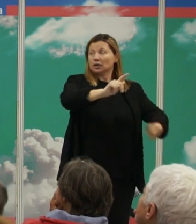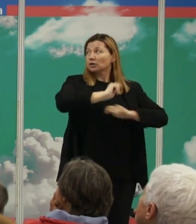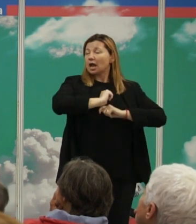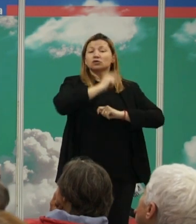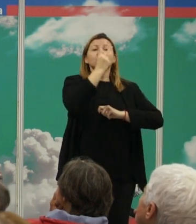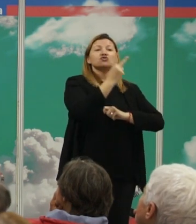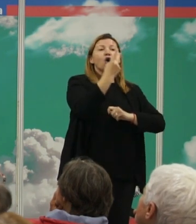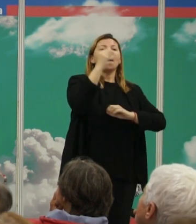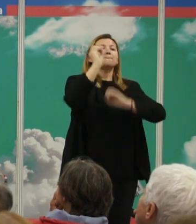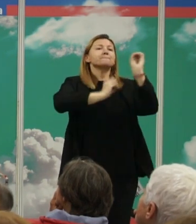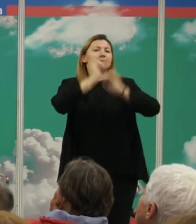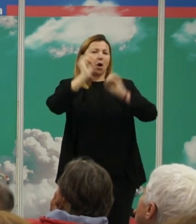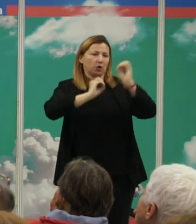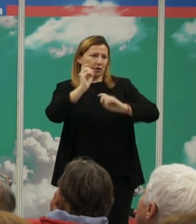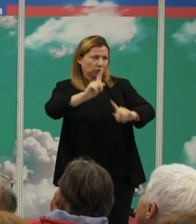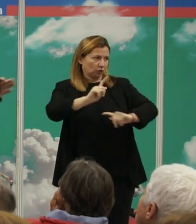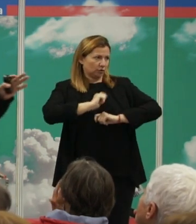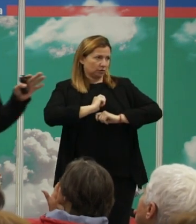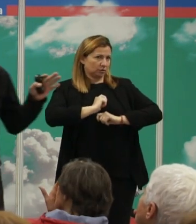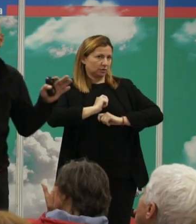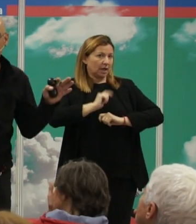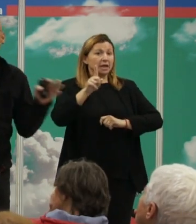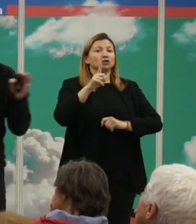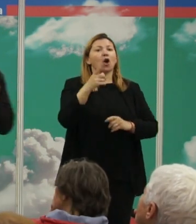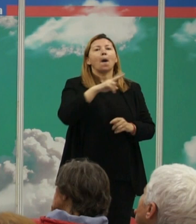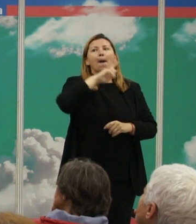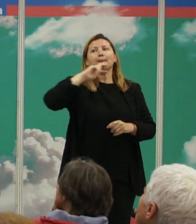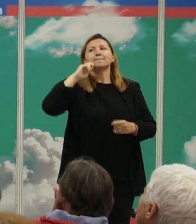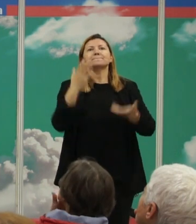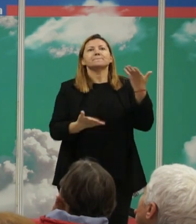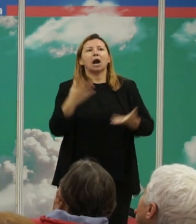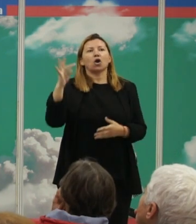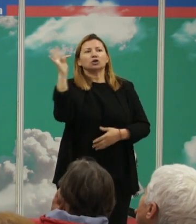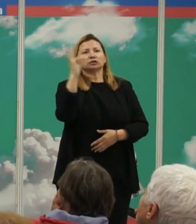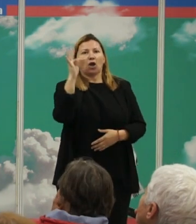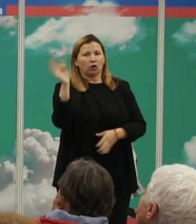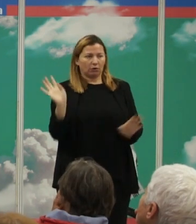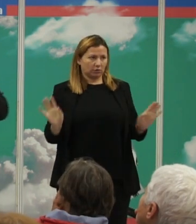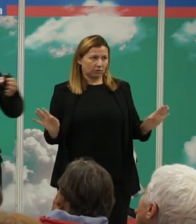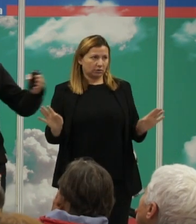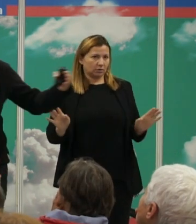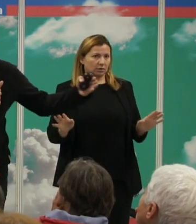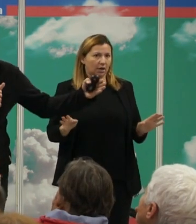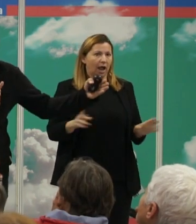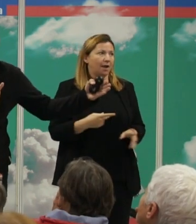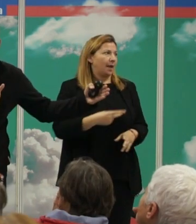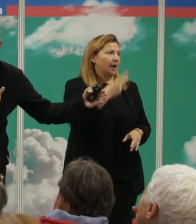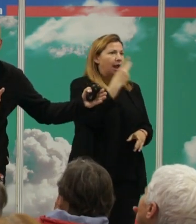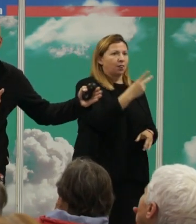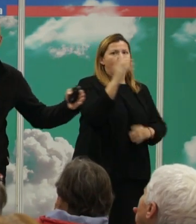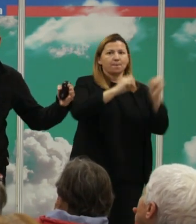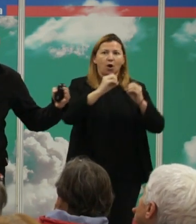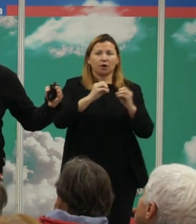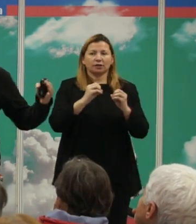del 2% aproximadamente esto es un valor teórico no tenemos que intentar matar el 2% de nuestros